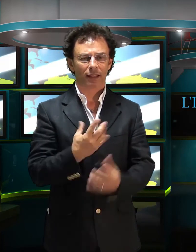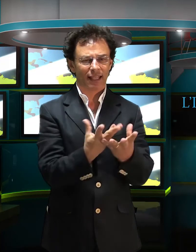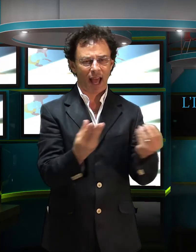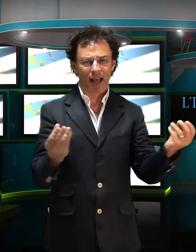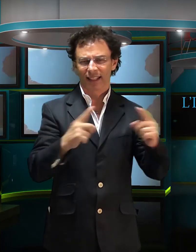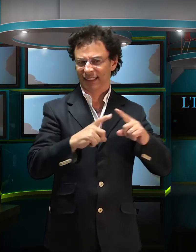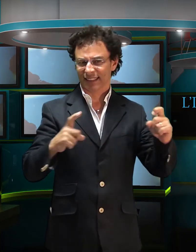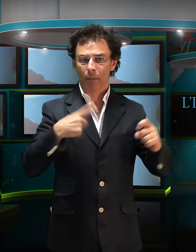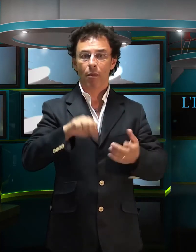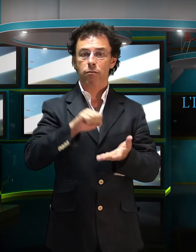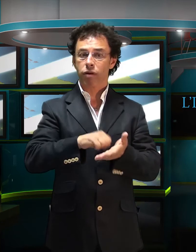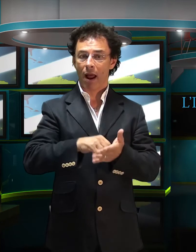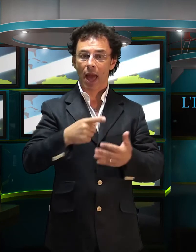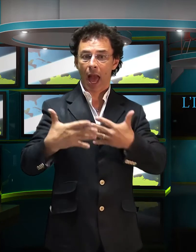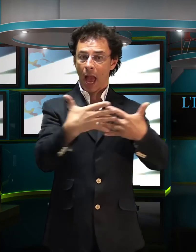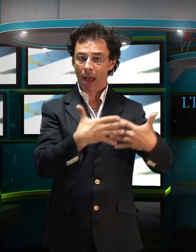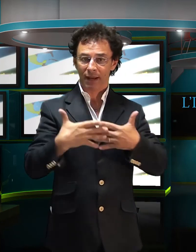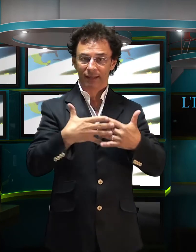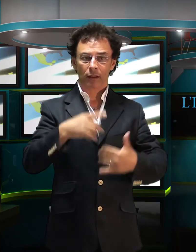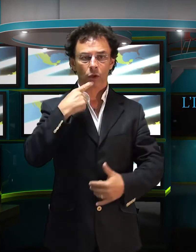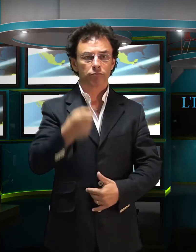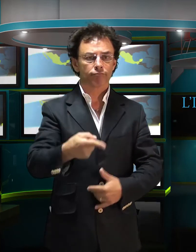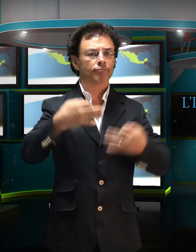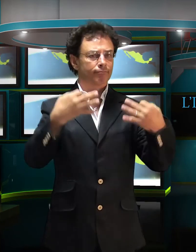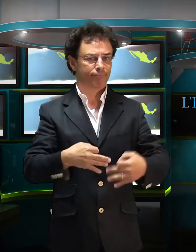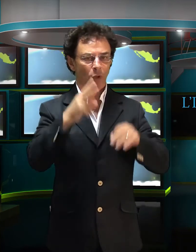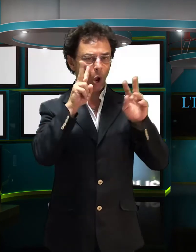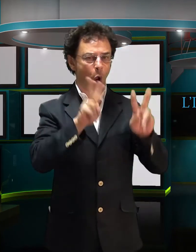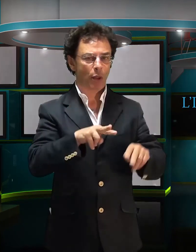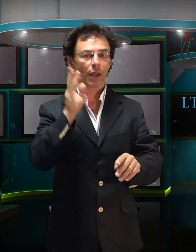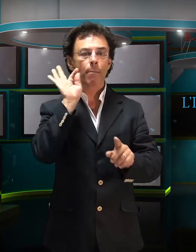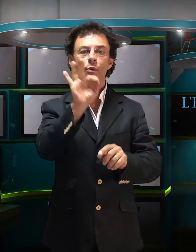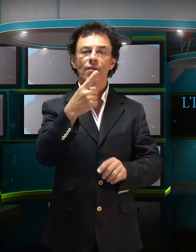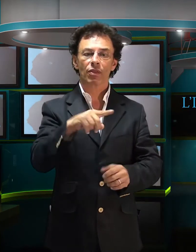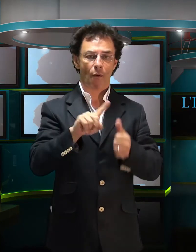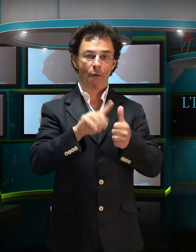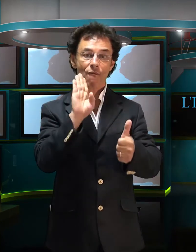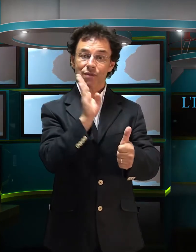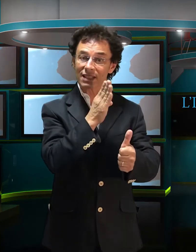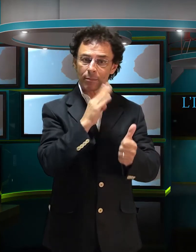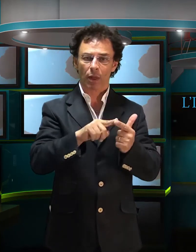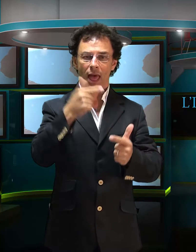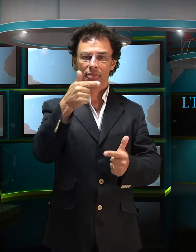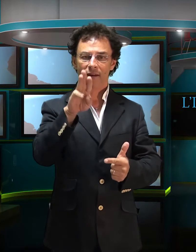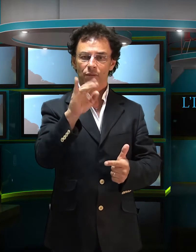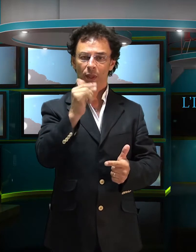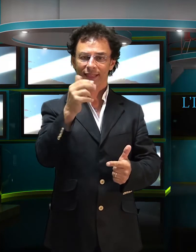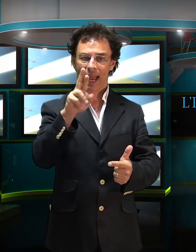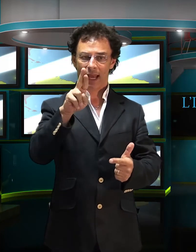Diverse banche americane hanno deciso di controllare i profili Facebook, Twitter e LinkedIn dei propri